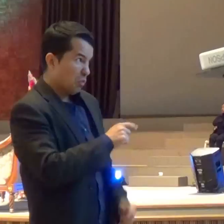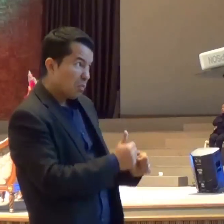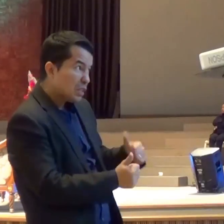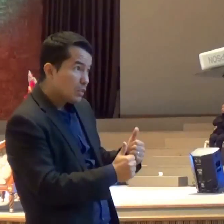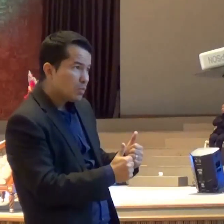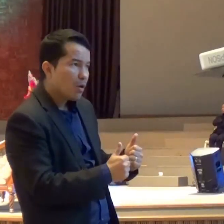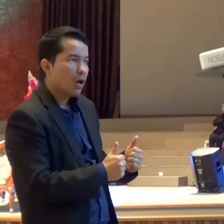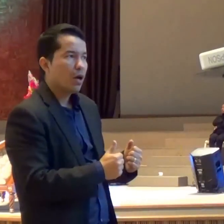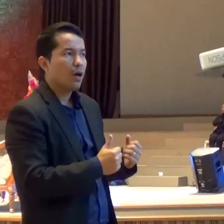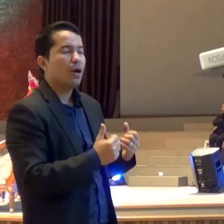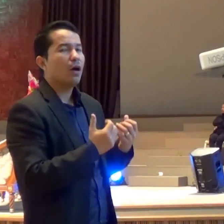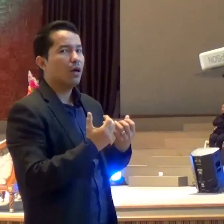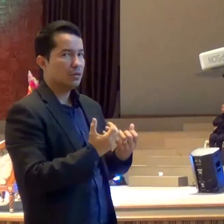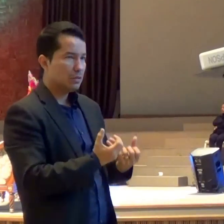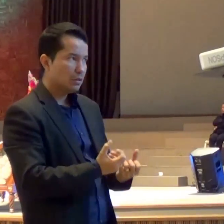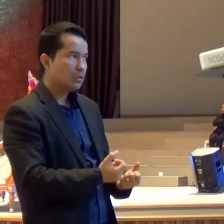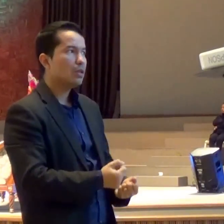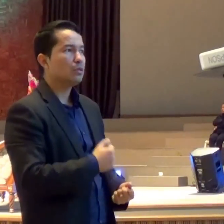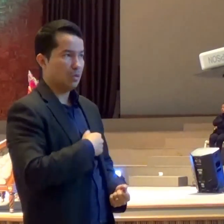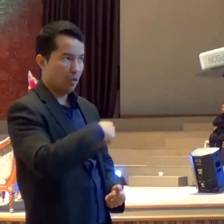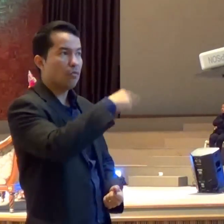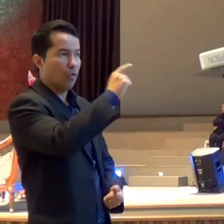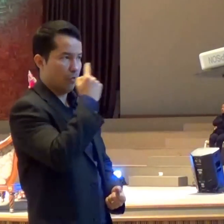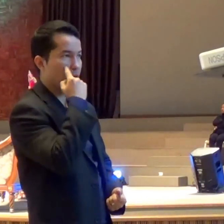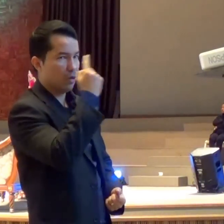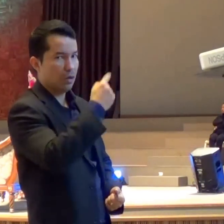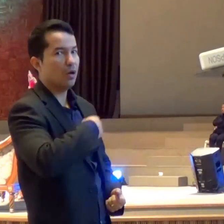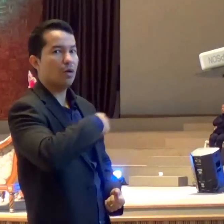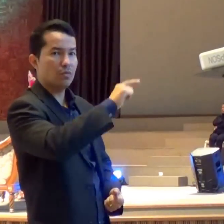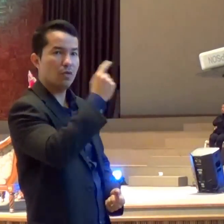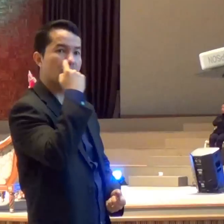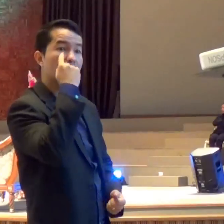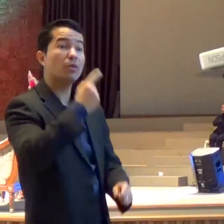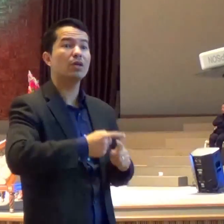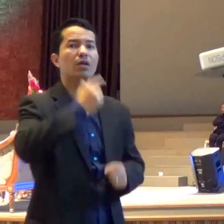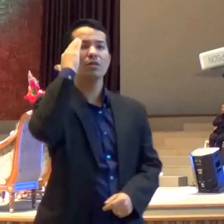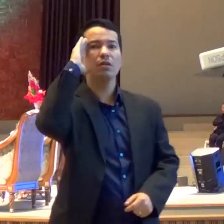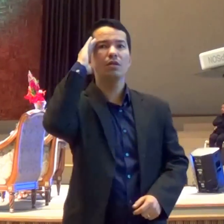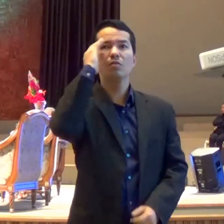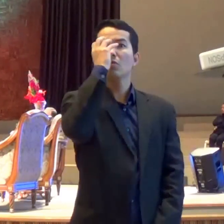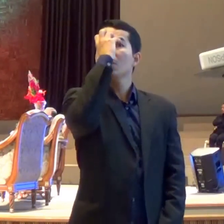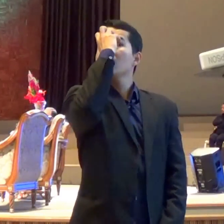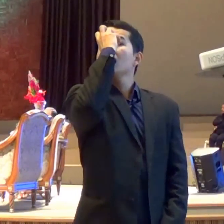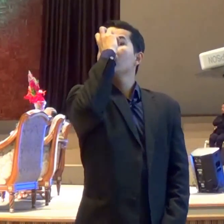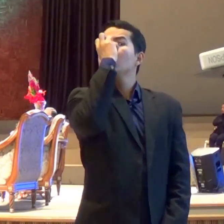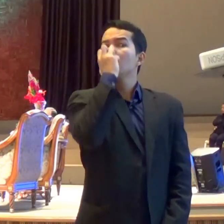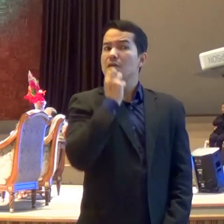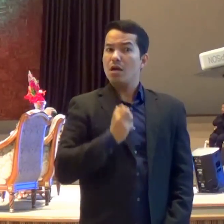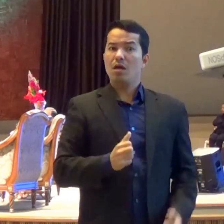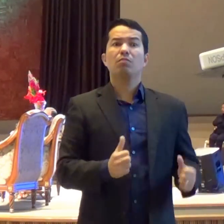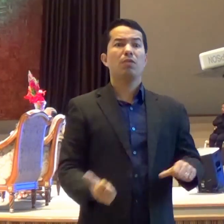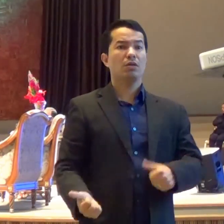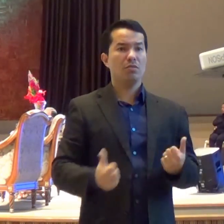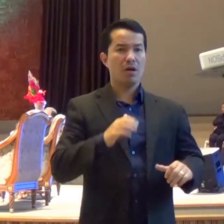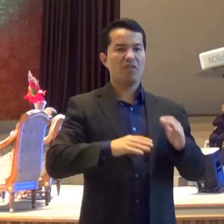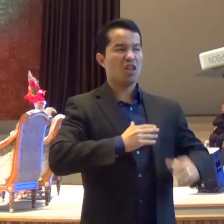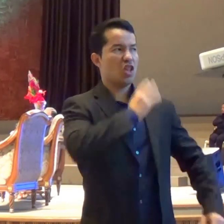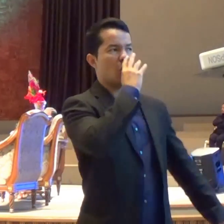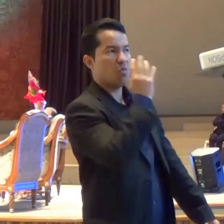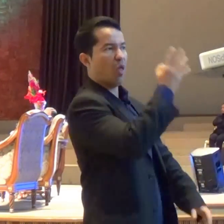Entendem a seriedade Desse negócio E Podem até criticar Podem até